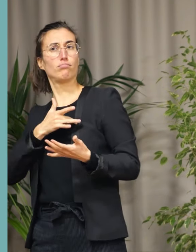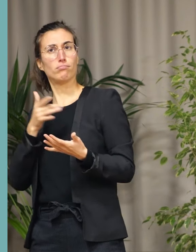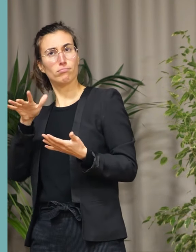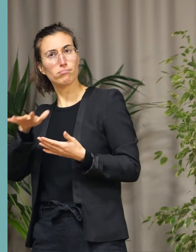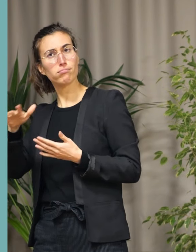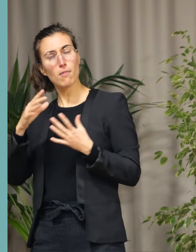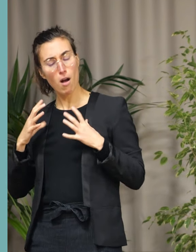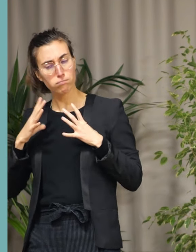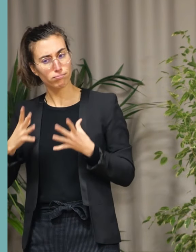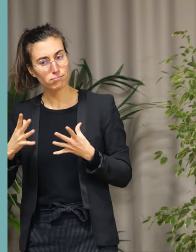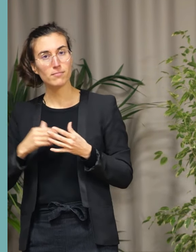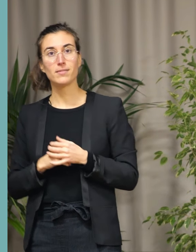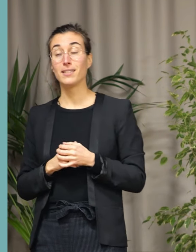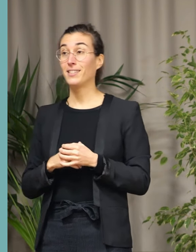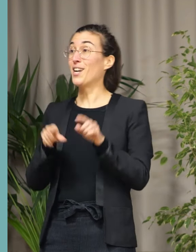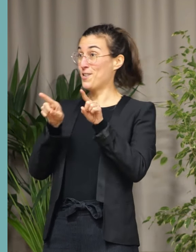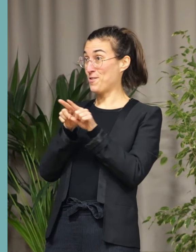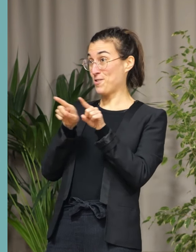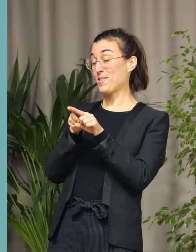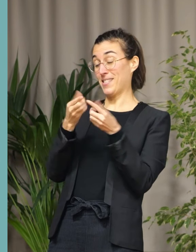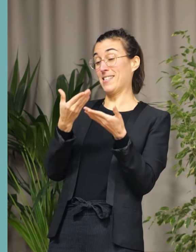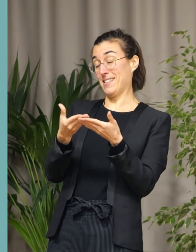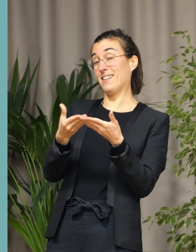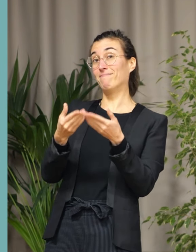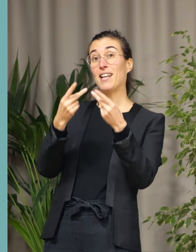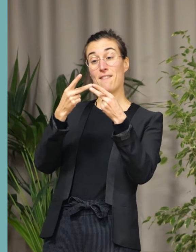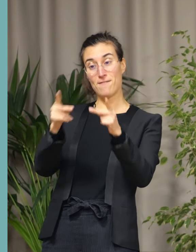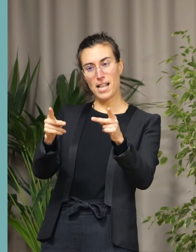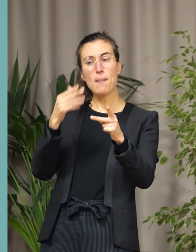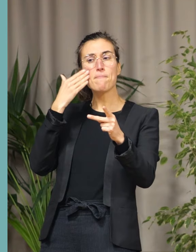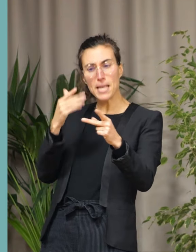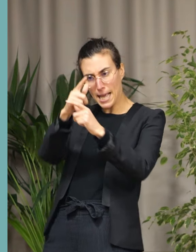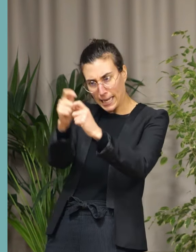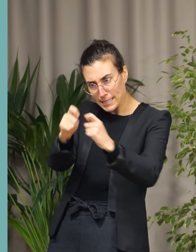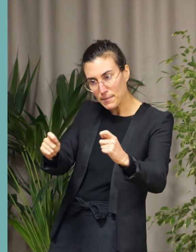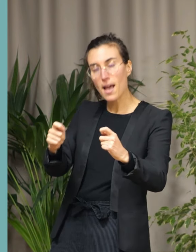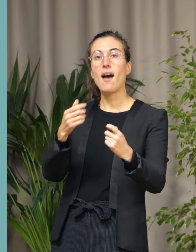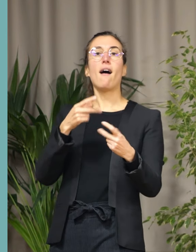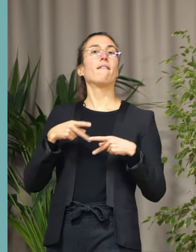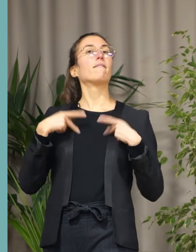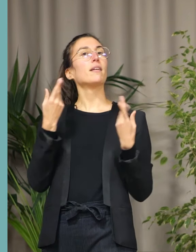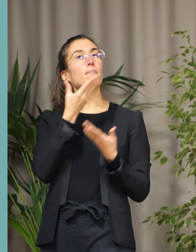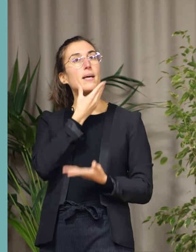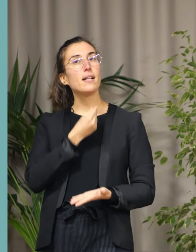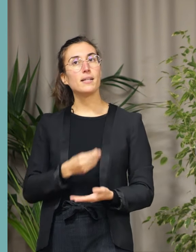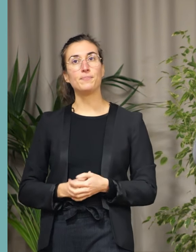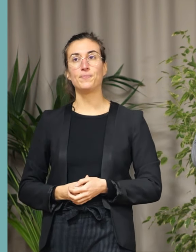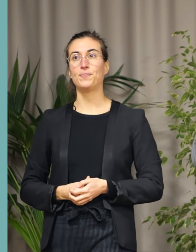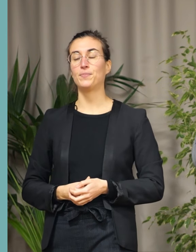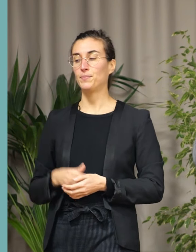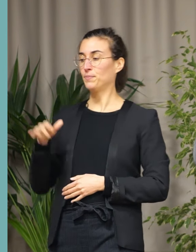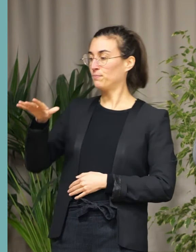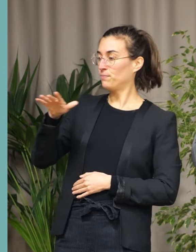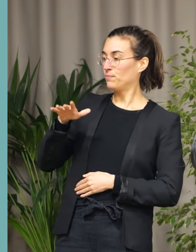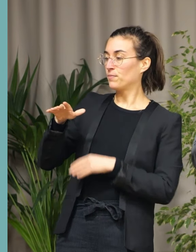la vie est belle quand la ville est respectée. Le conseil municipal se joint à